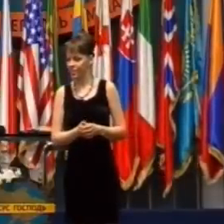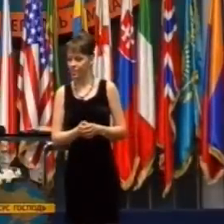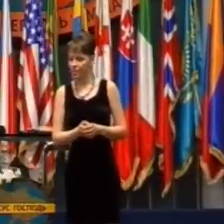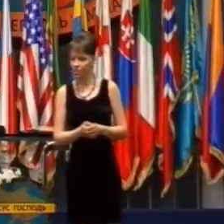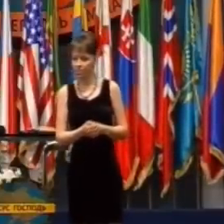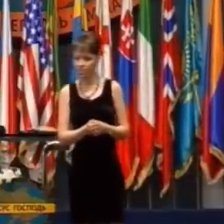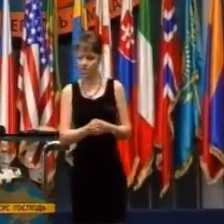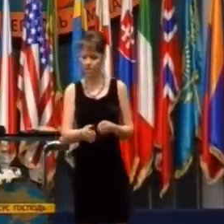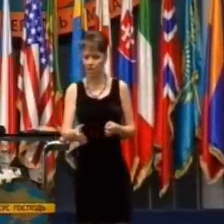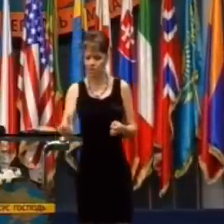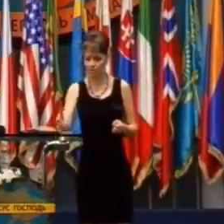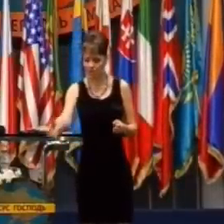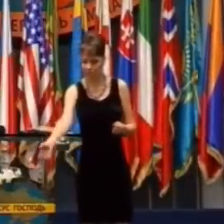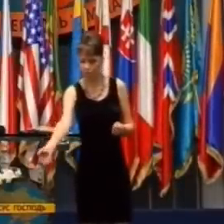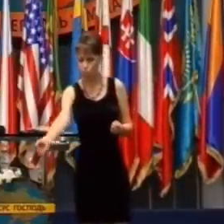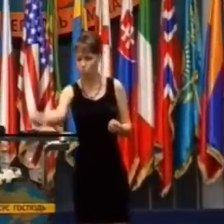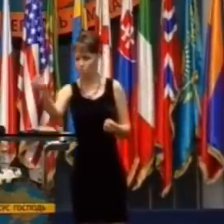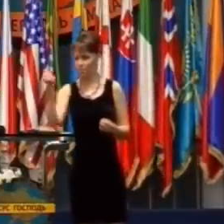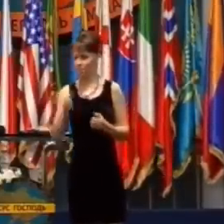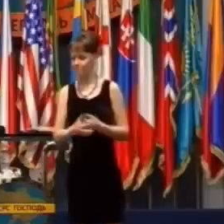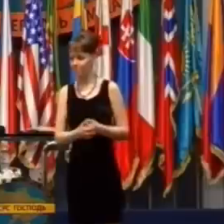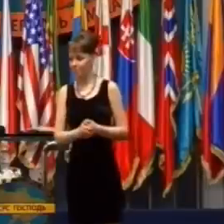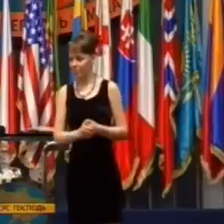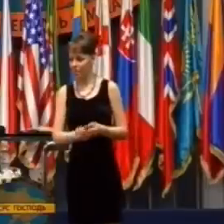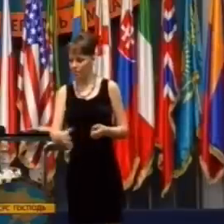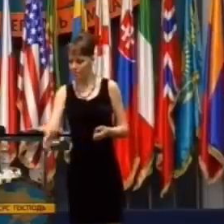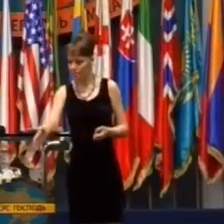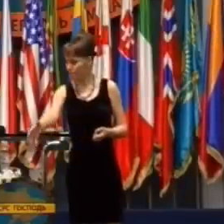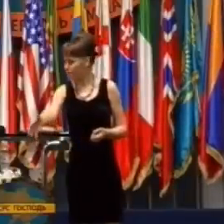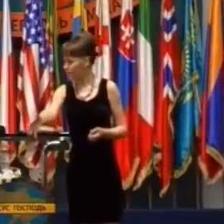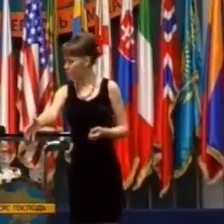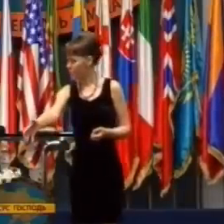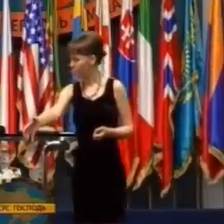povedal Talita Kumi, Damsel,